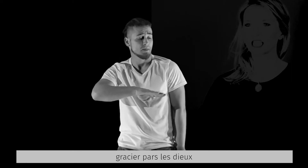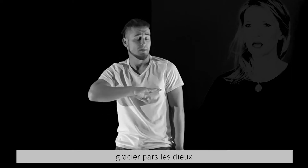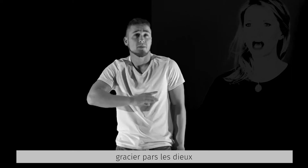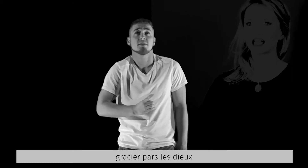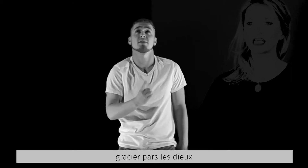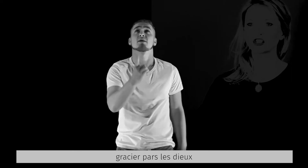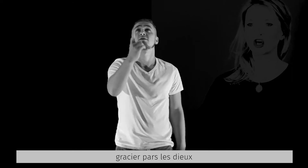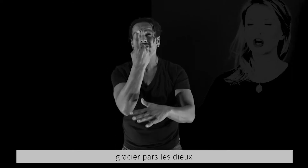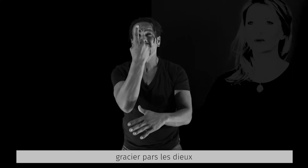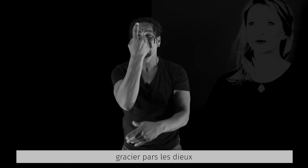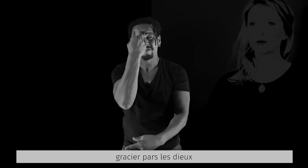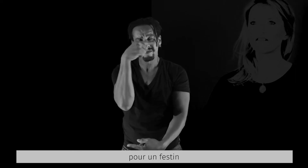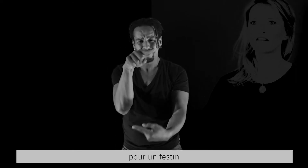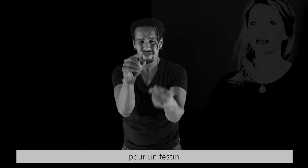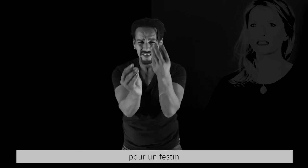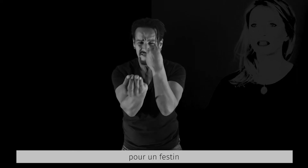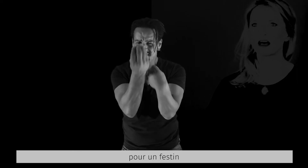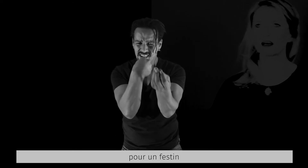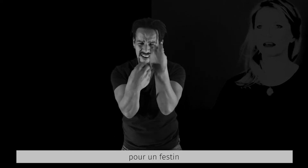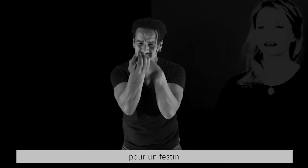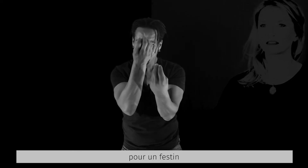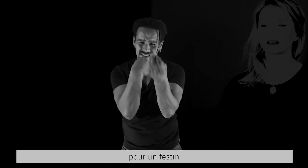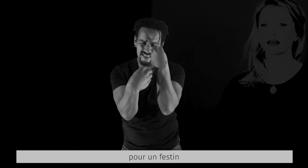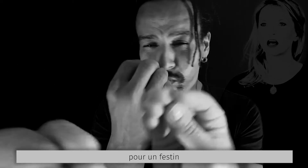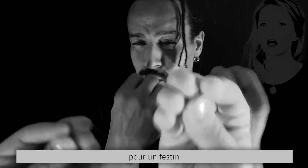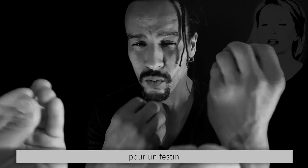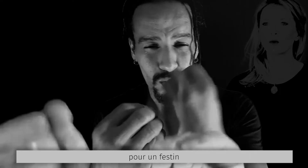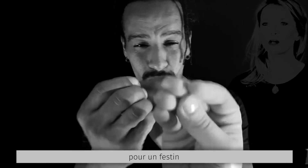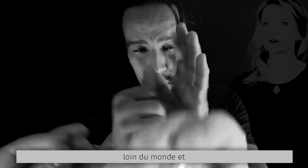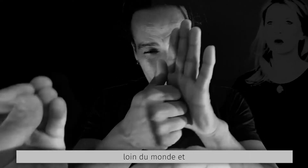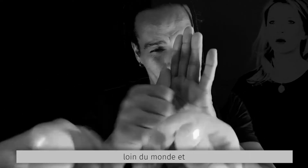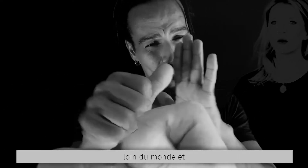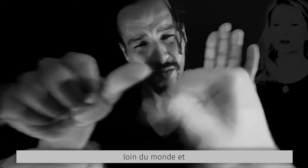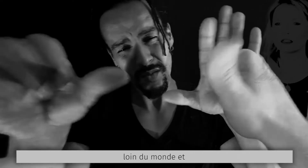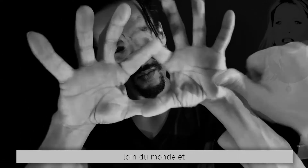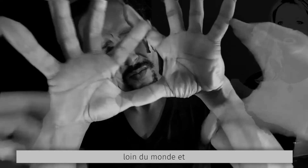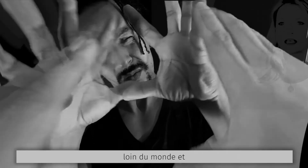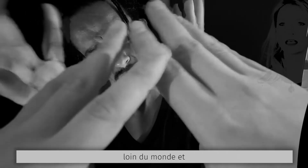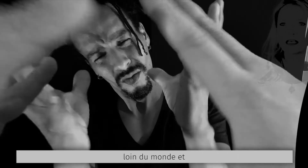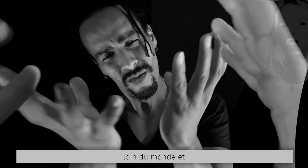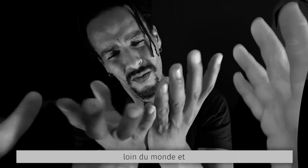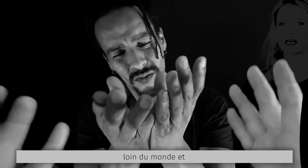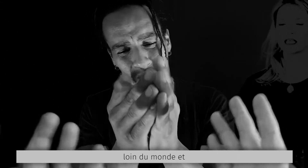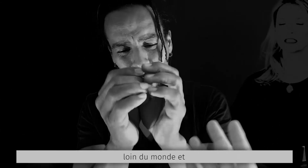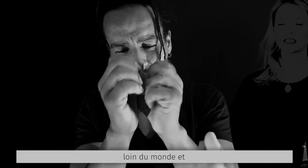Gracier par les dieux pour un festin Loin du monde et